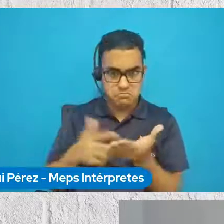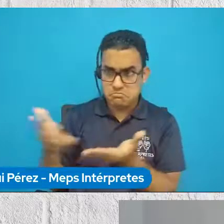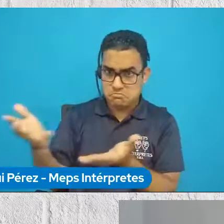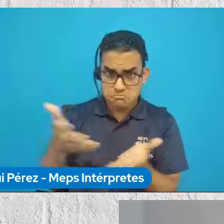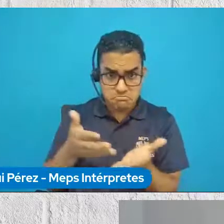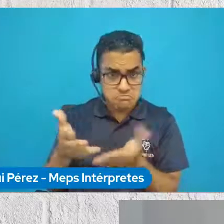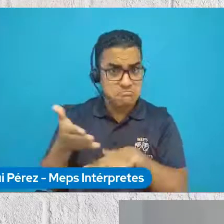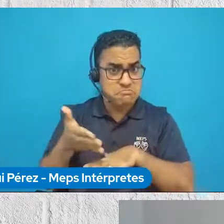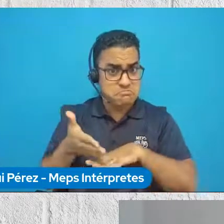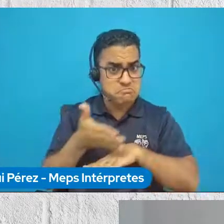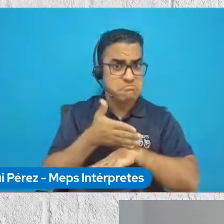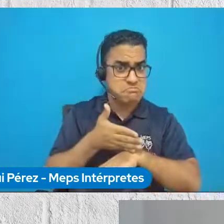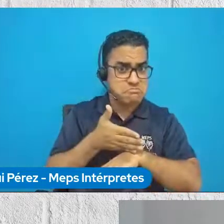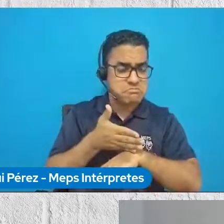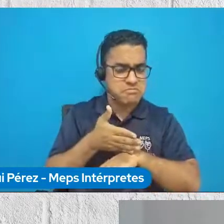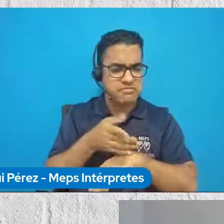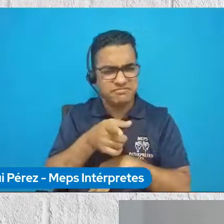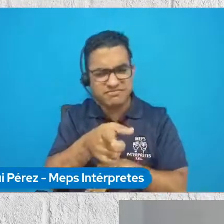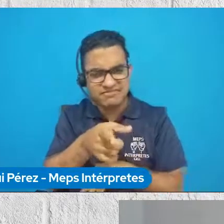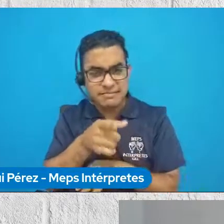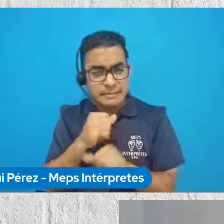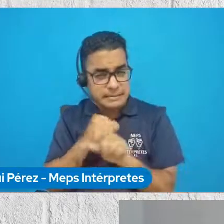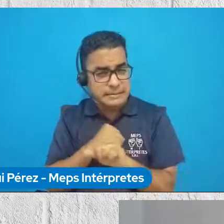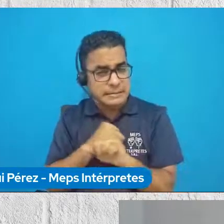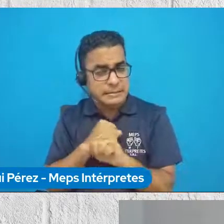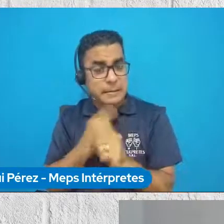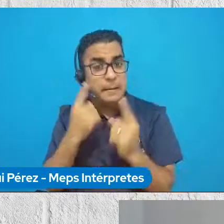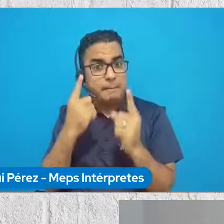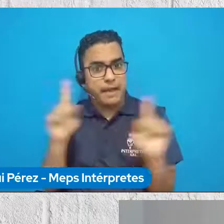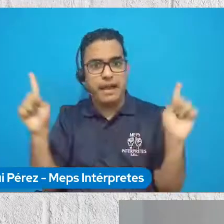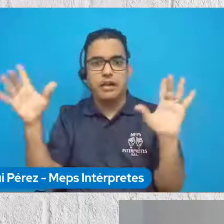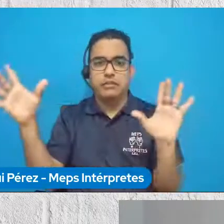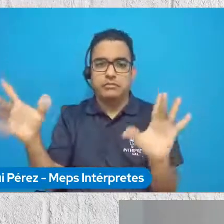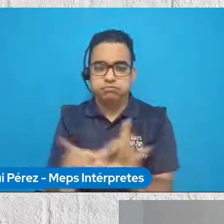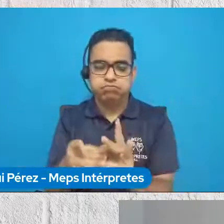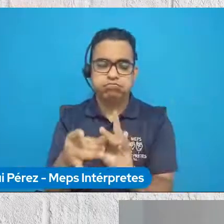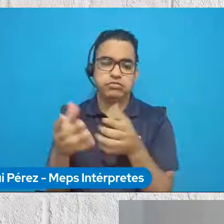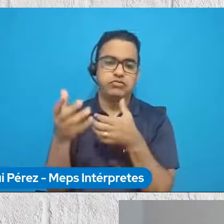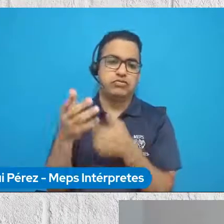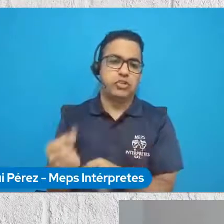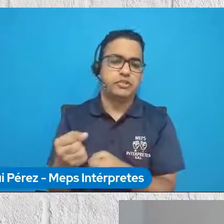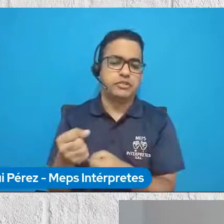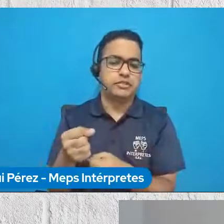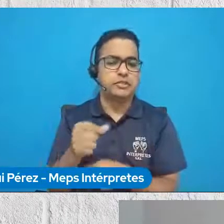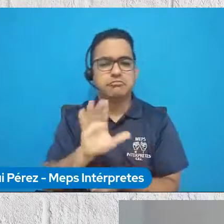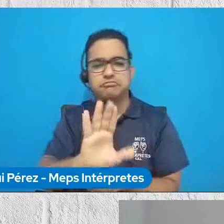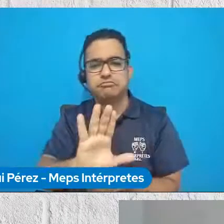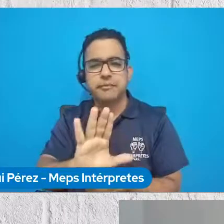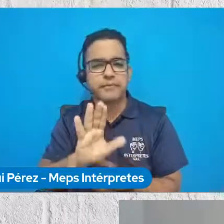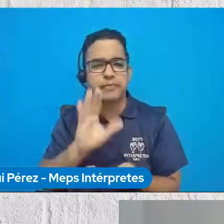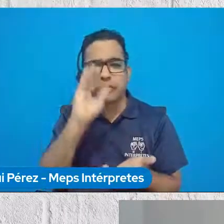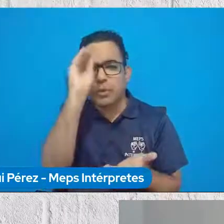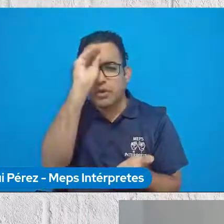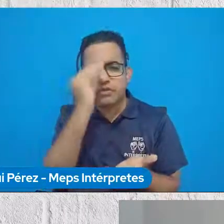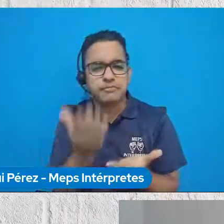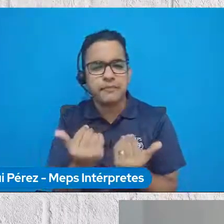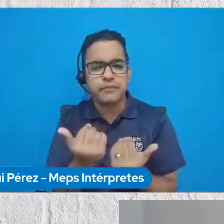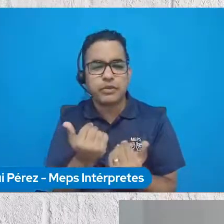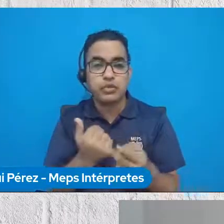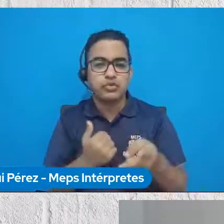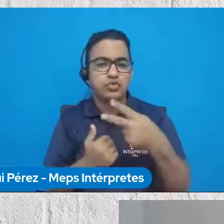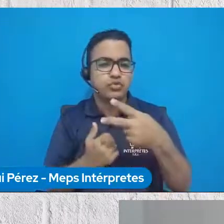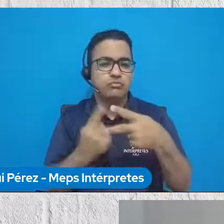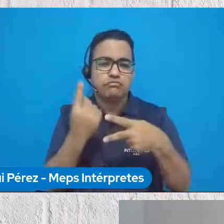a quienes nos están escuchando cuáles fueron esos, para ti, como dos logros más importantes